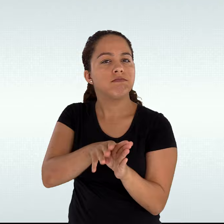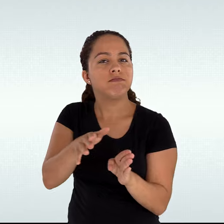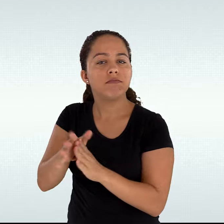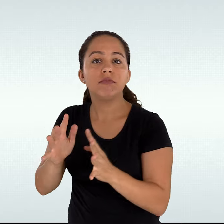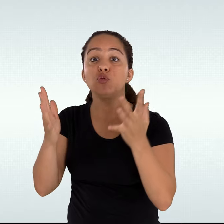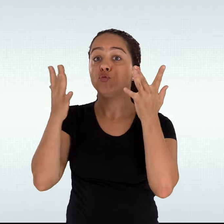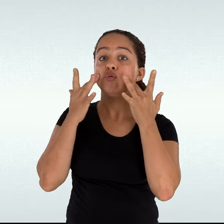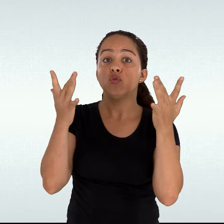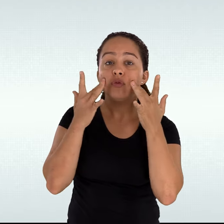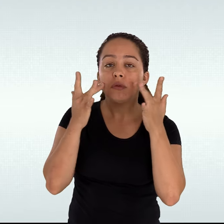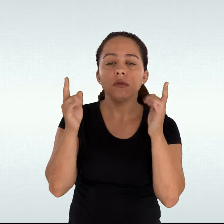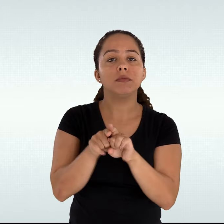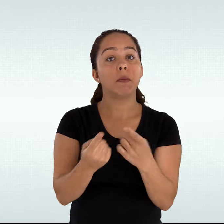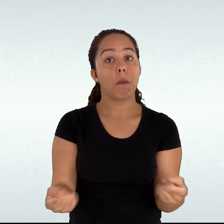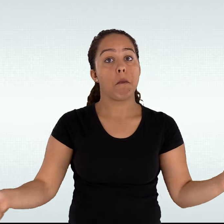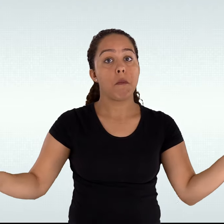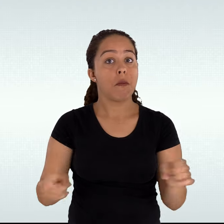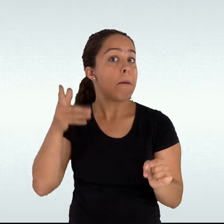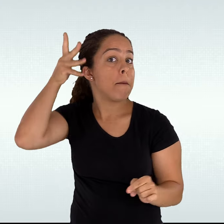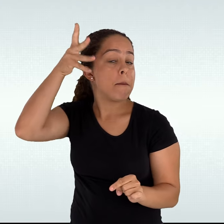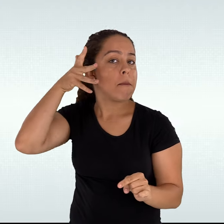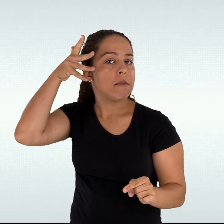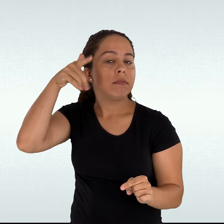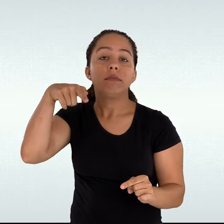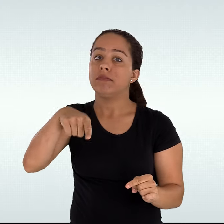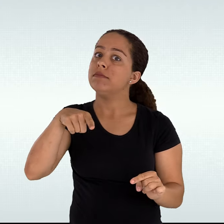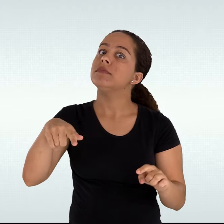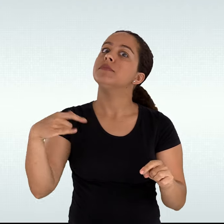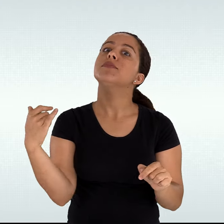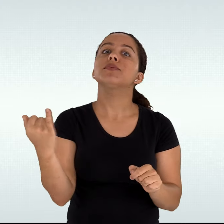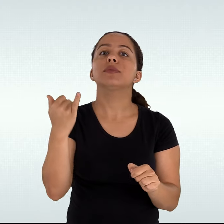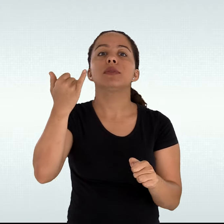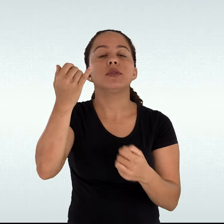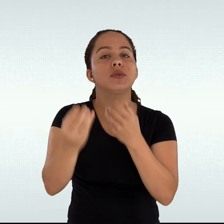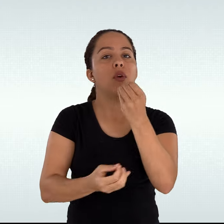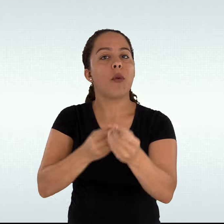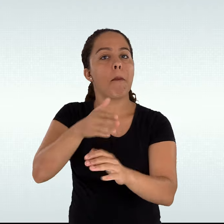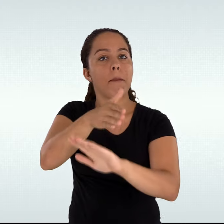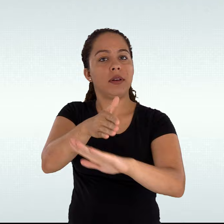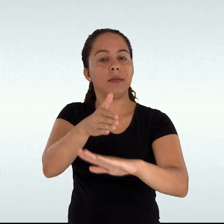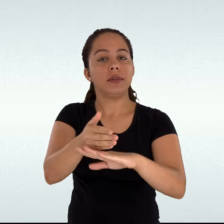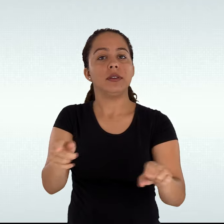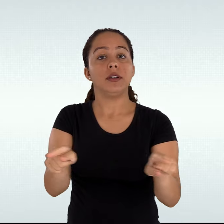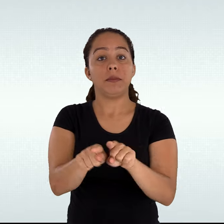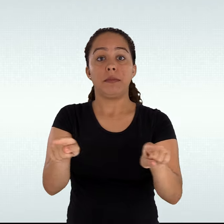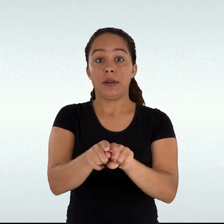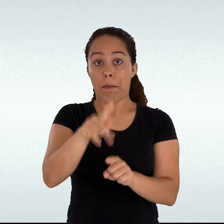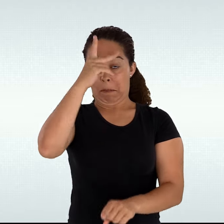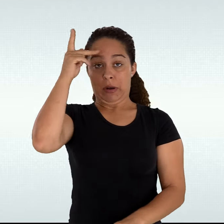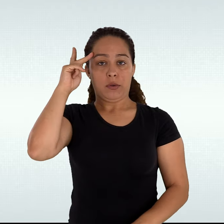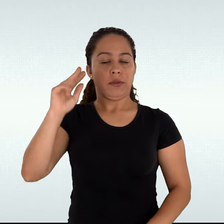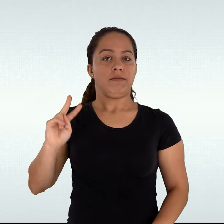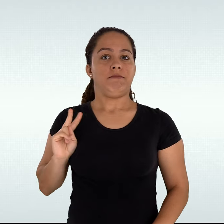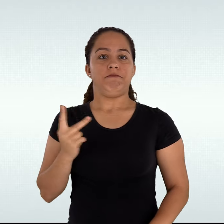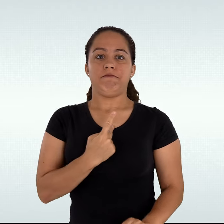assegurada a participação e o protagonismo dos estudantes trans, também colaboram para a